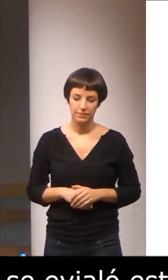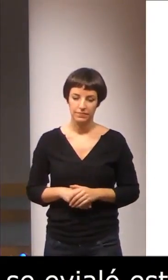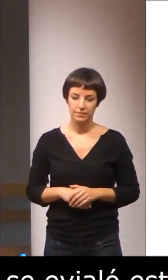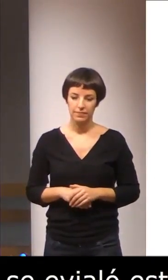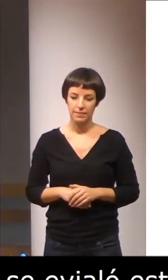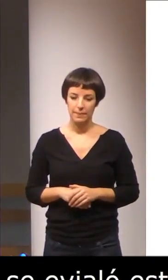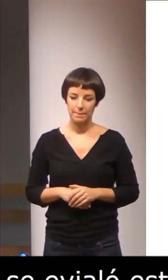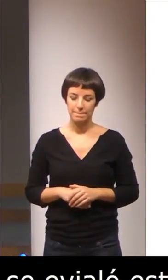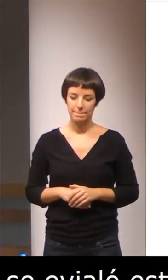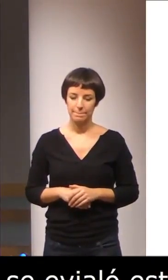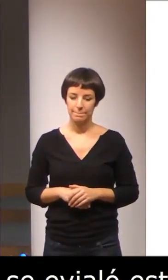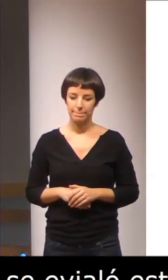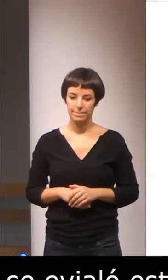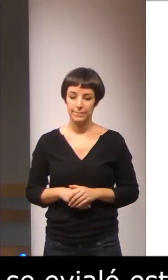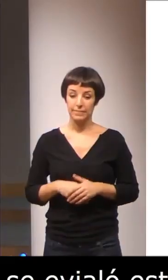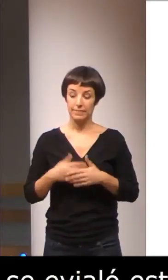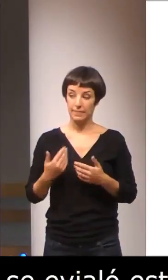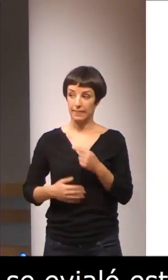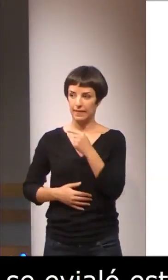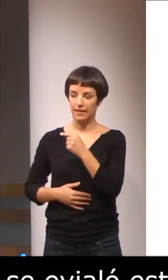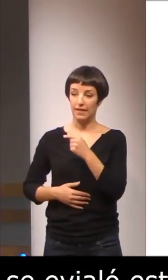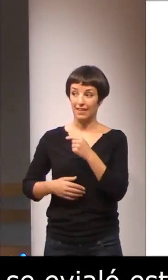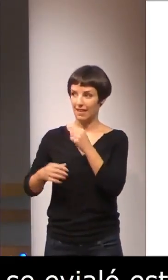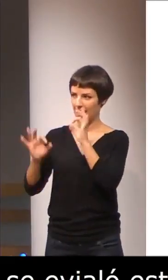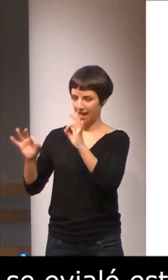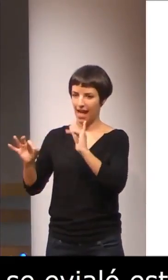Para llevar a cabo este proceso de adaptación